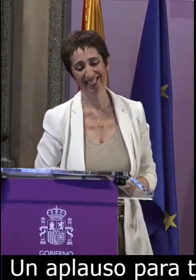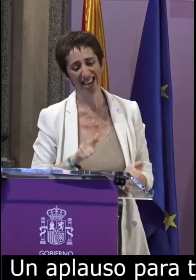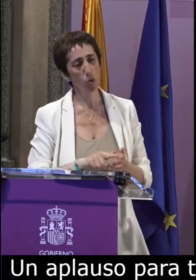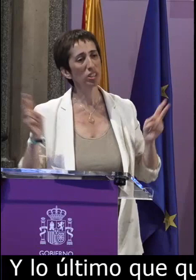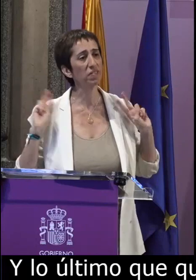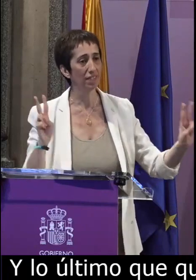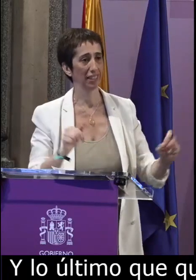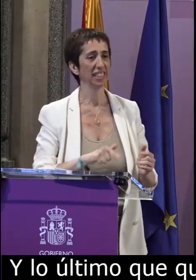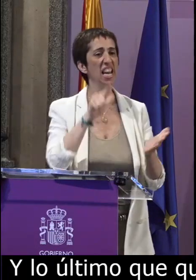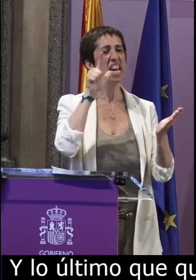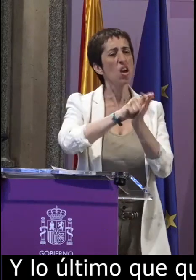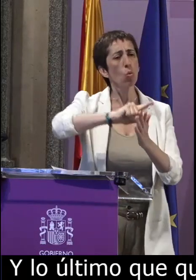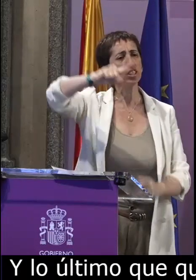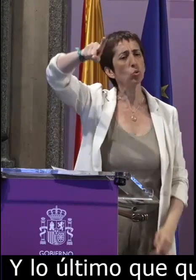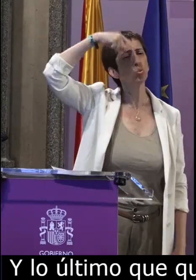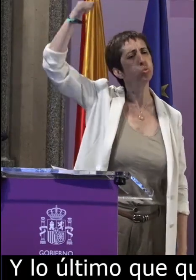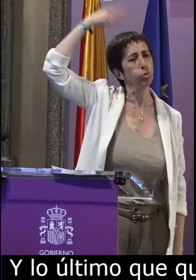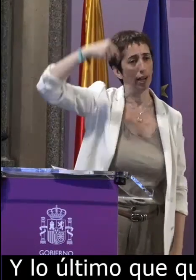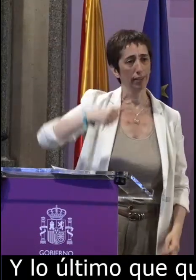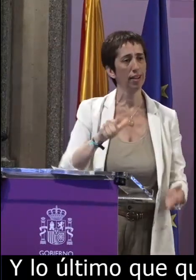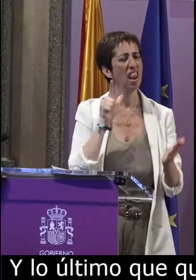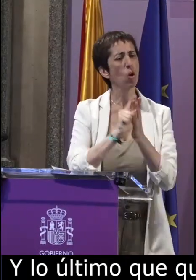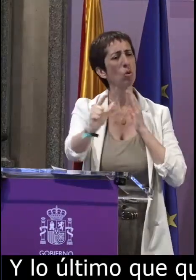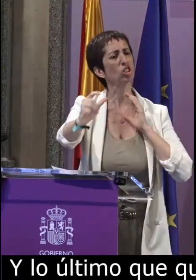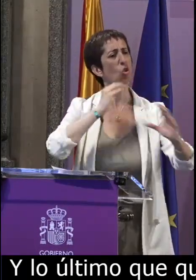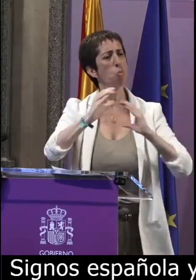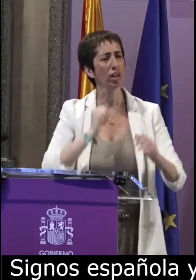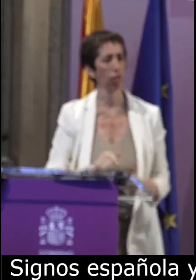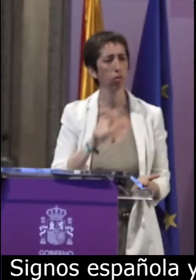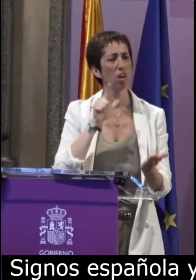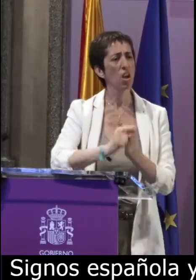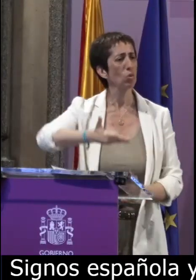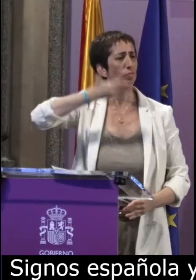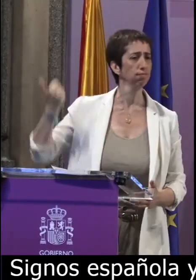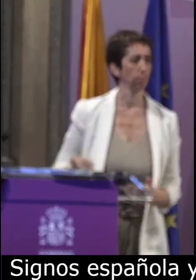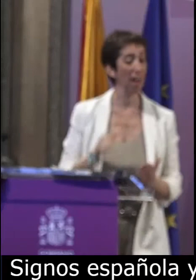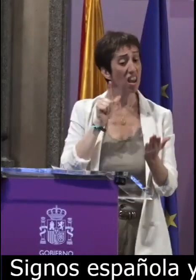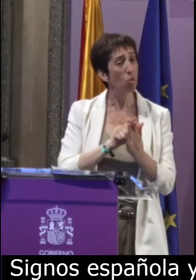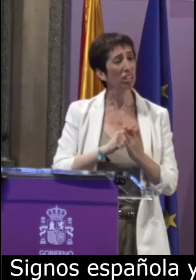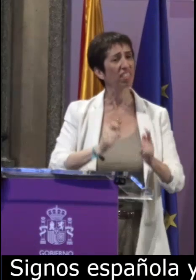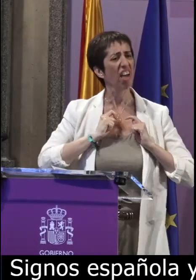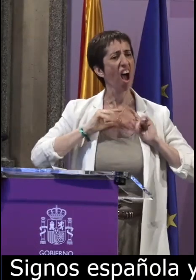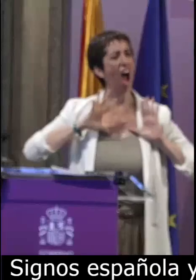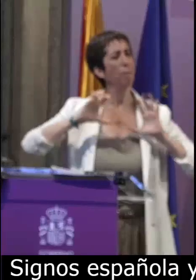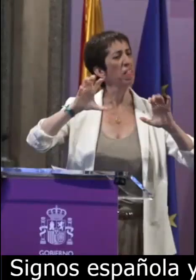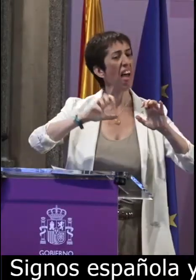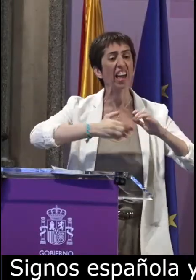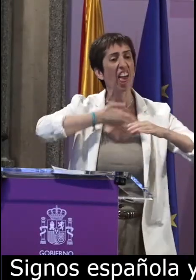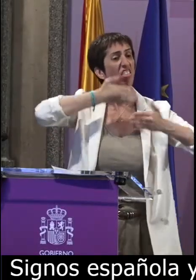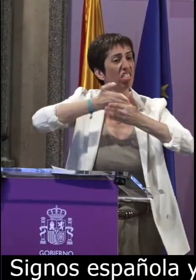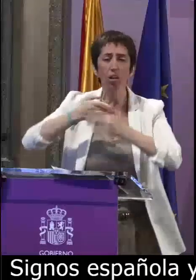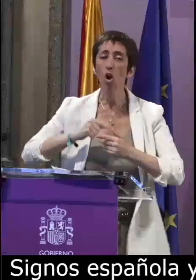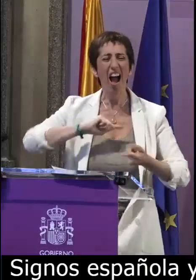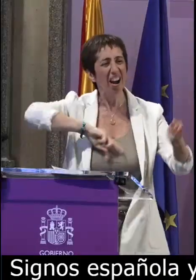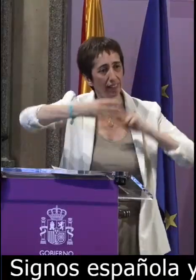lenguas vivas son lenguas de cultura lenguas de comunicación y de orgullo